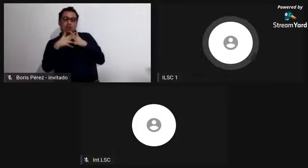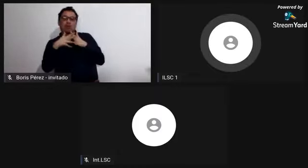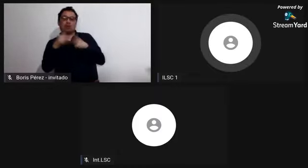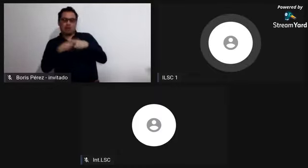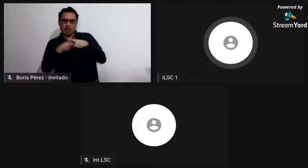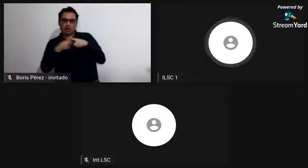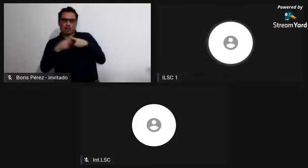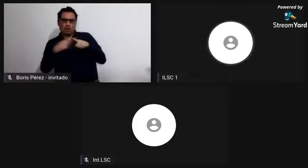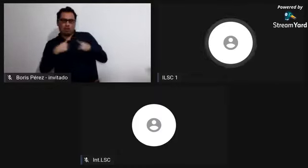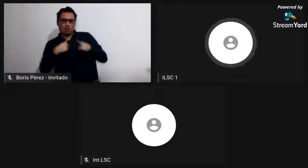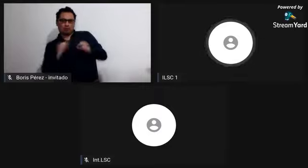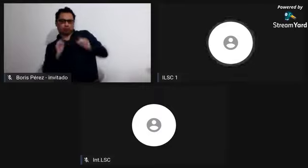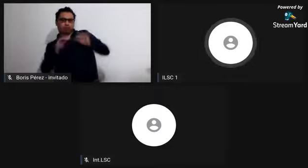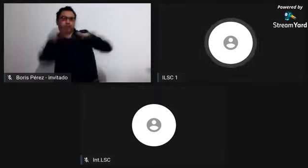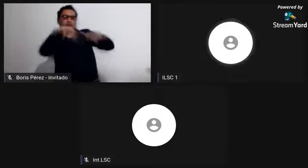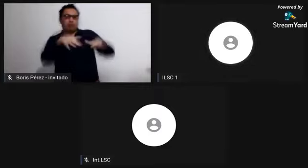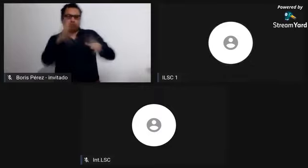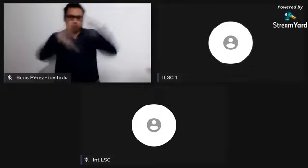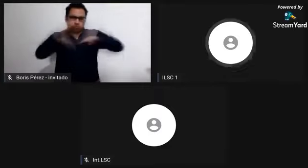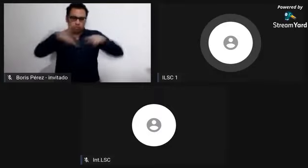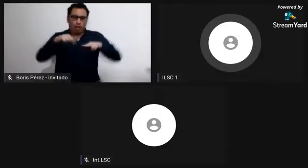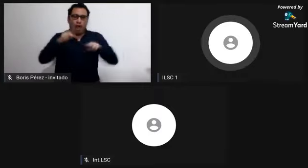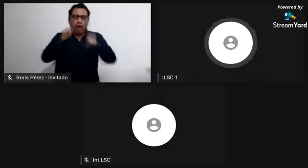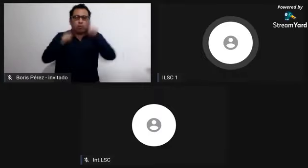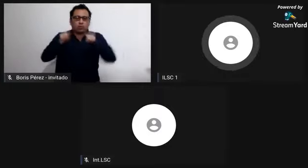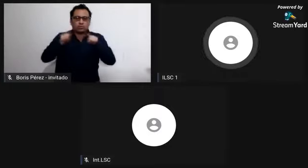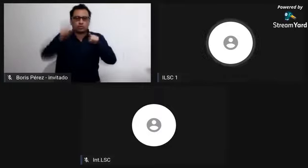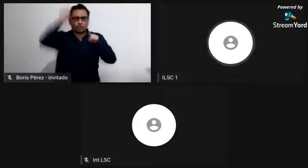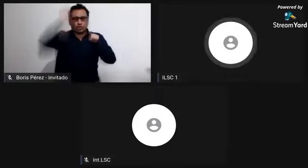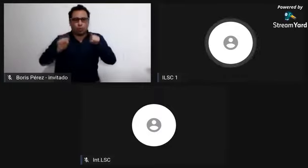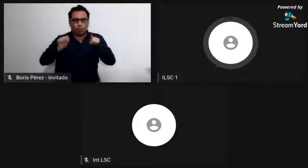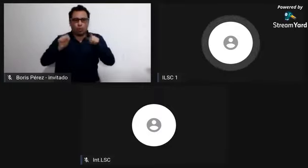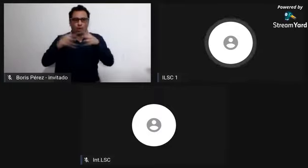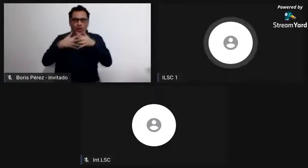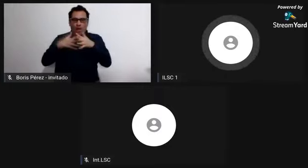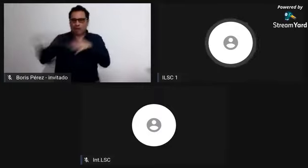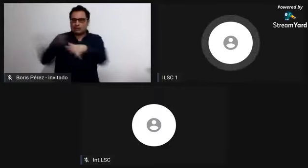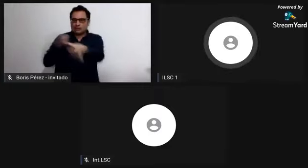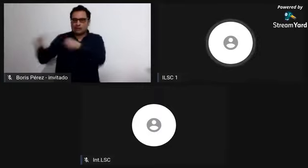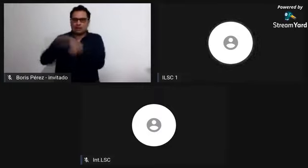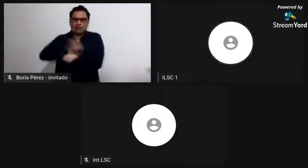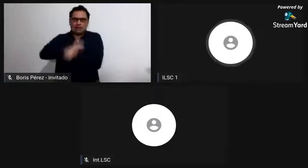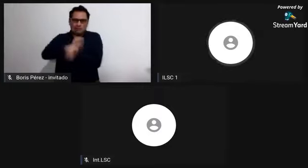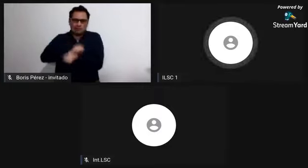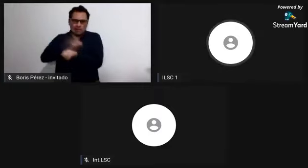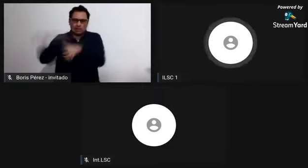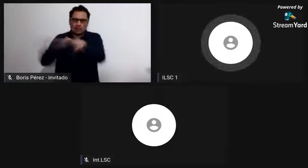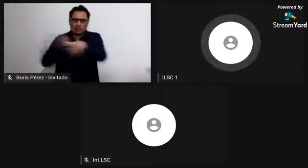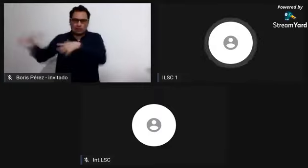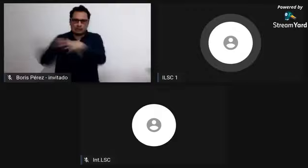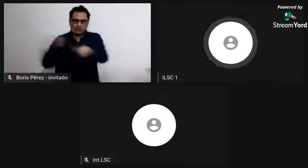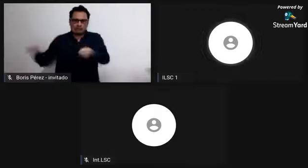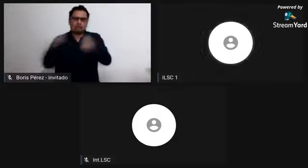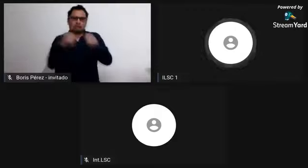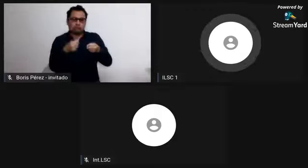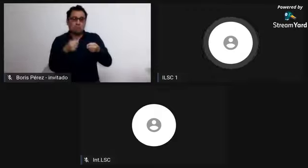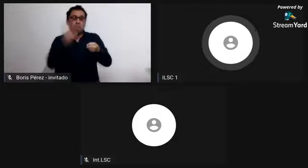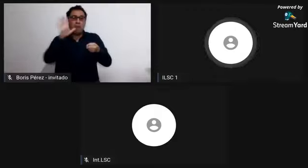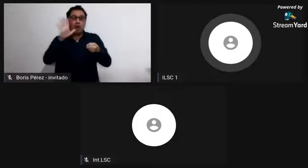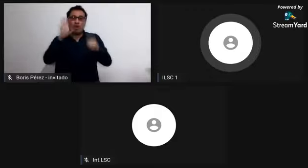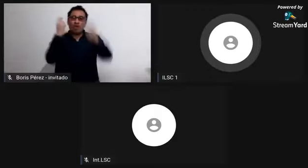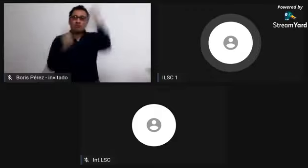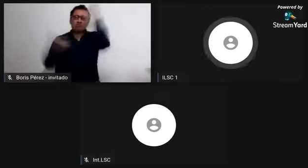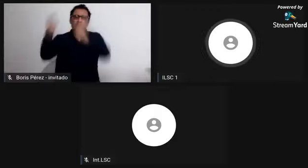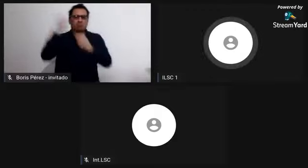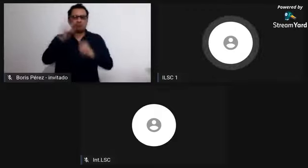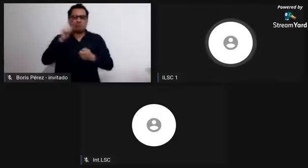territorios, algunos de ellos se vinieron también incluso por su propia voluntad para América, algunos,